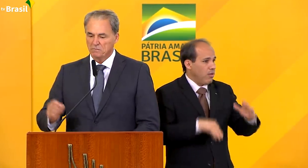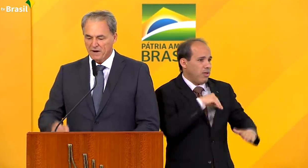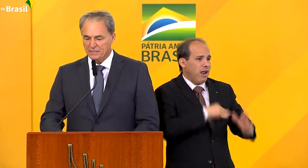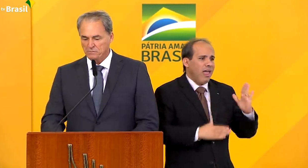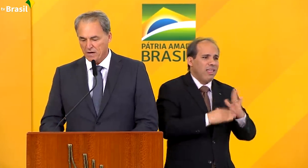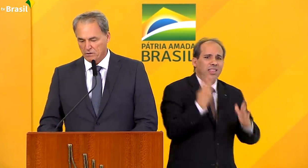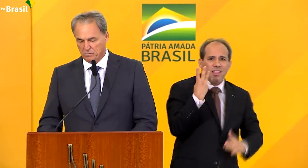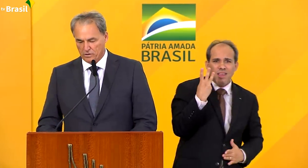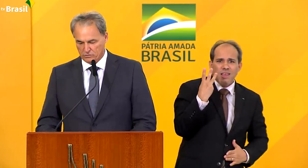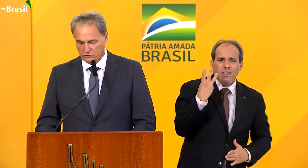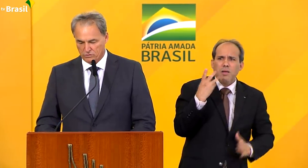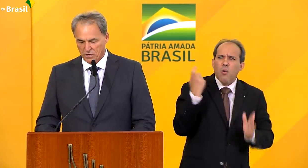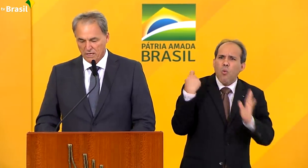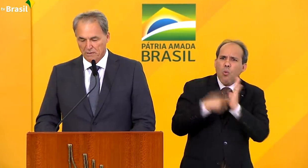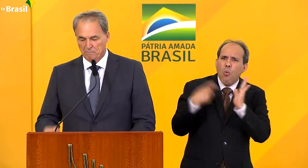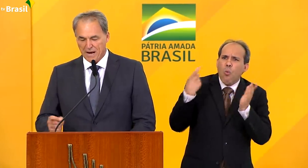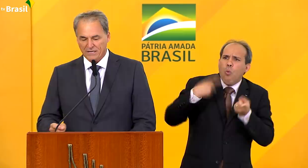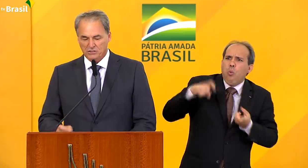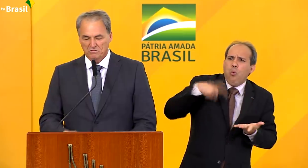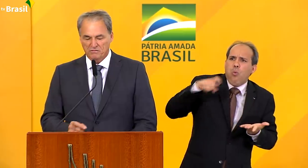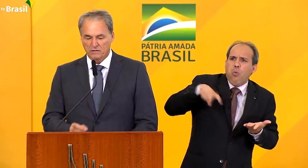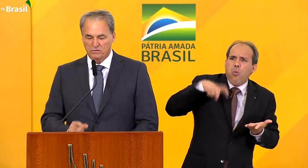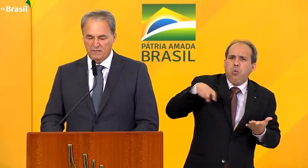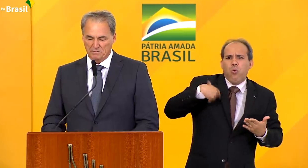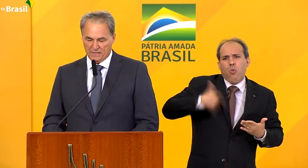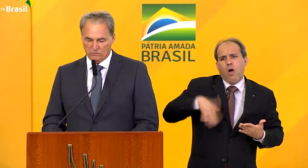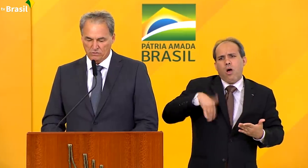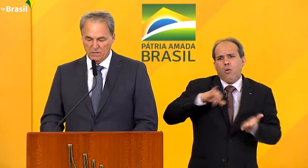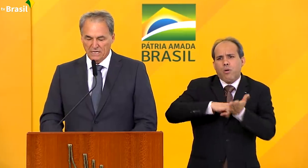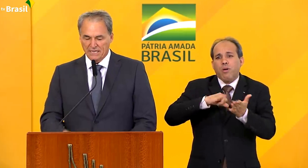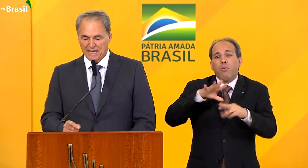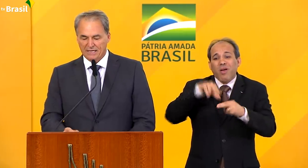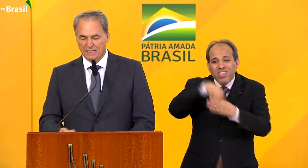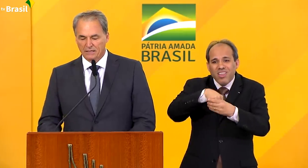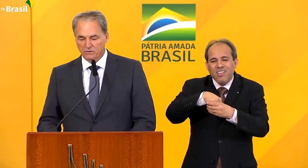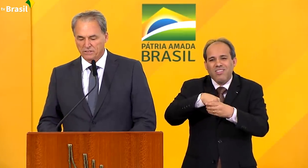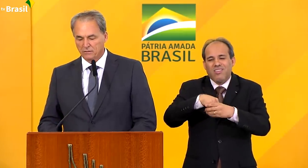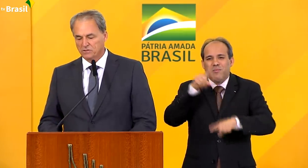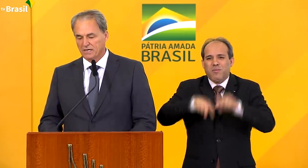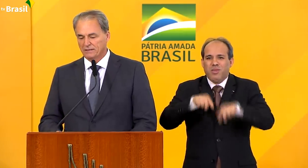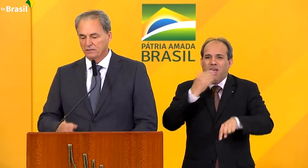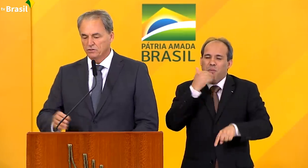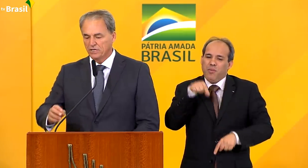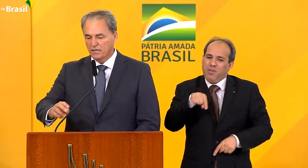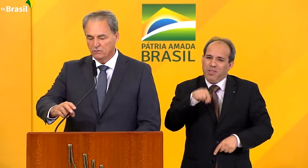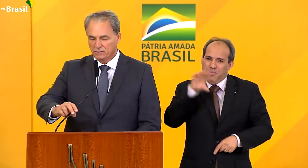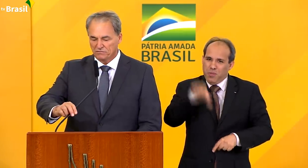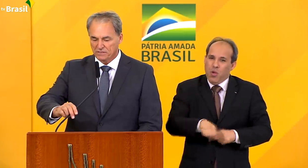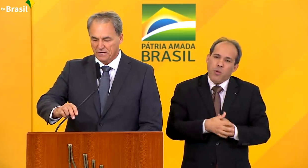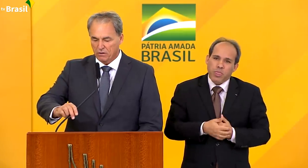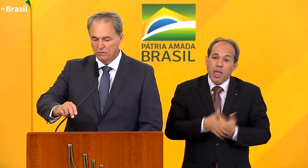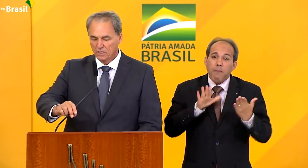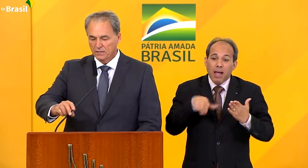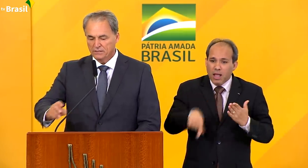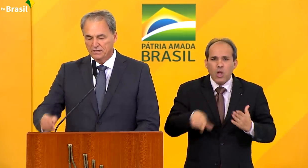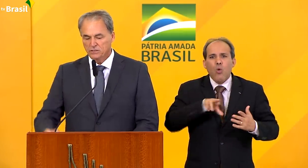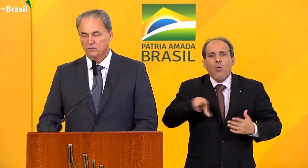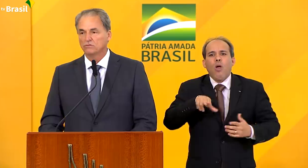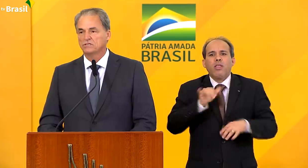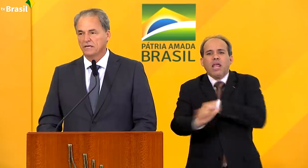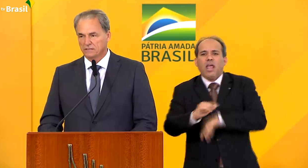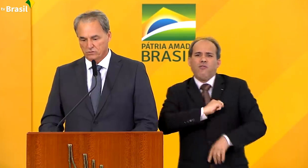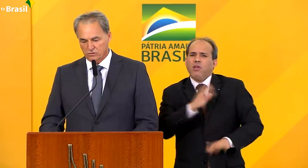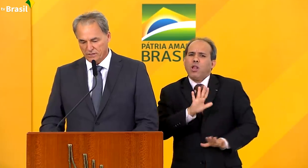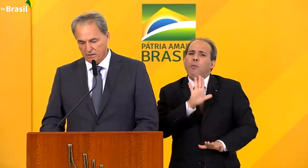são os que mais pagam impostos e parte vem dos alimentos. E aqui não estamos tratando de renúncia fiscal e